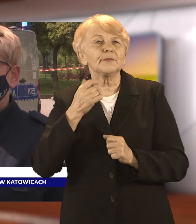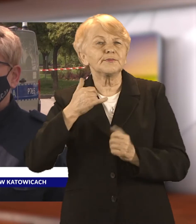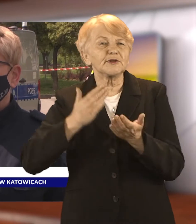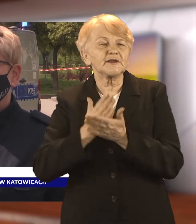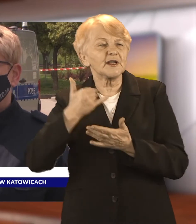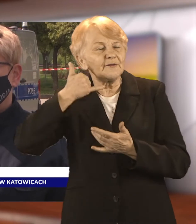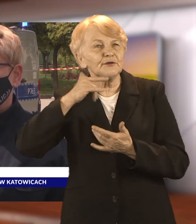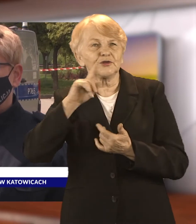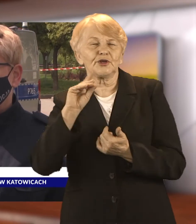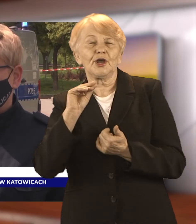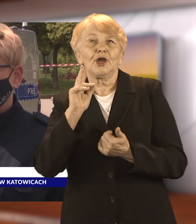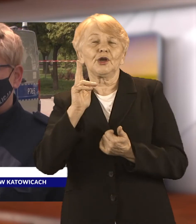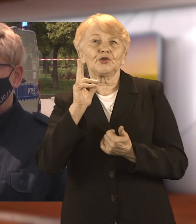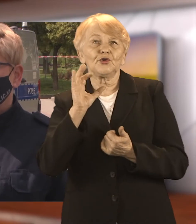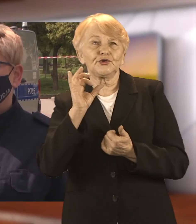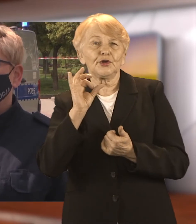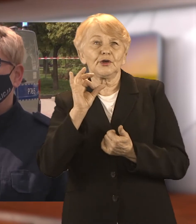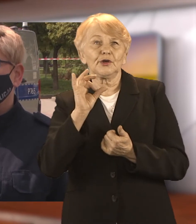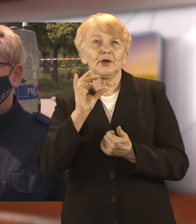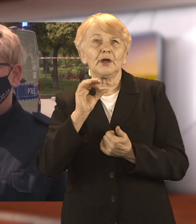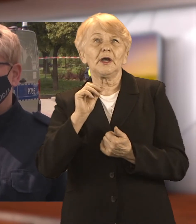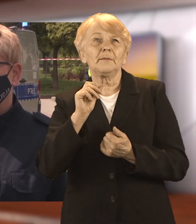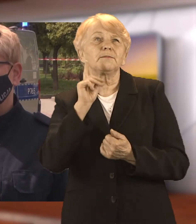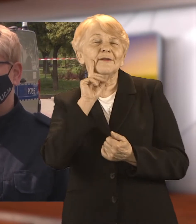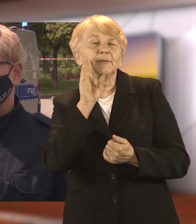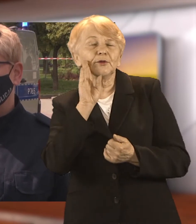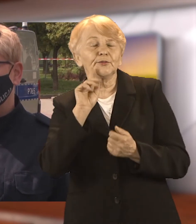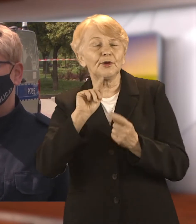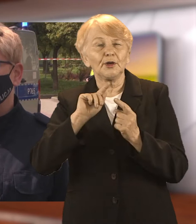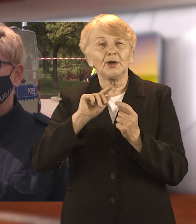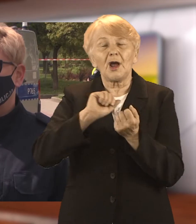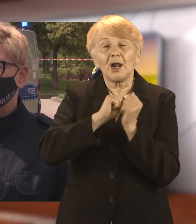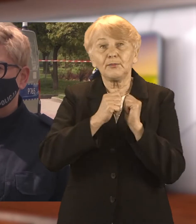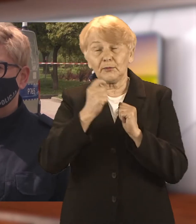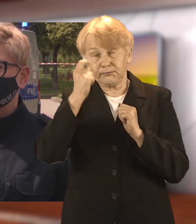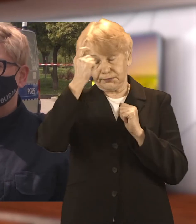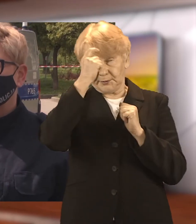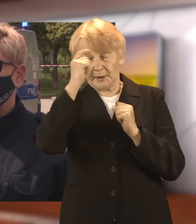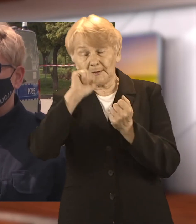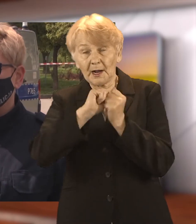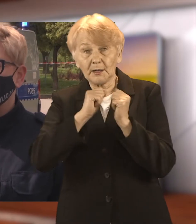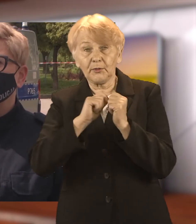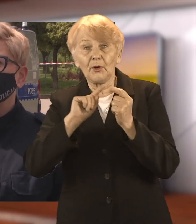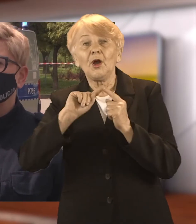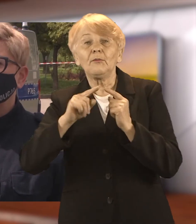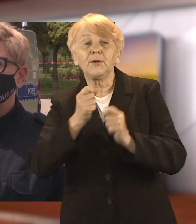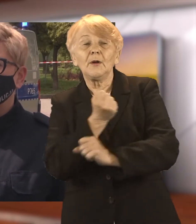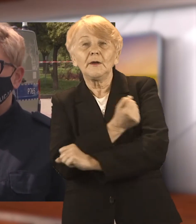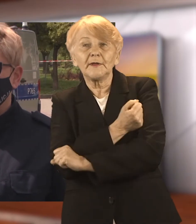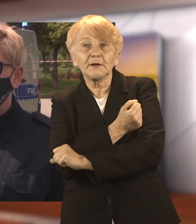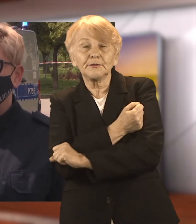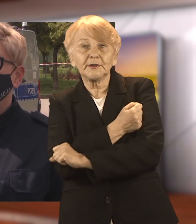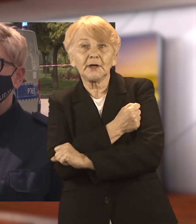w stroju policjanta podejmuje czynności, próbuje gdzieś tam zatrzymywać samochody, gdzieś tam zagląda do samochodów,